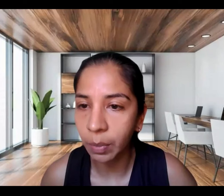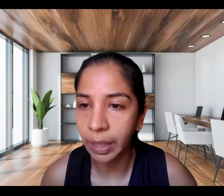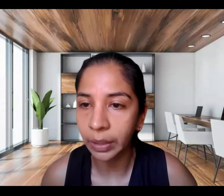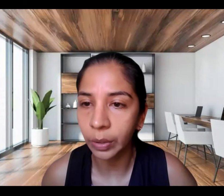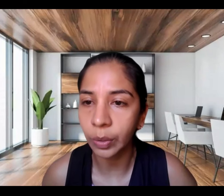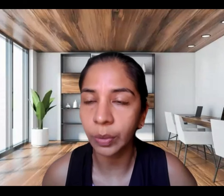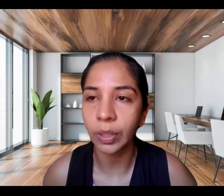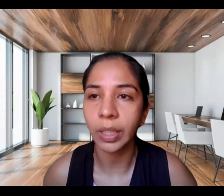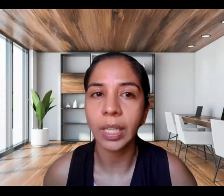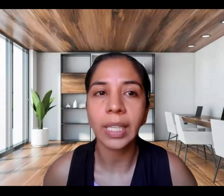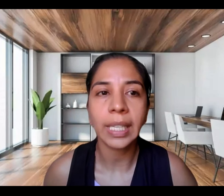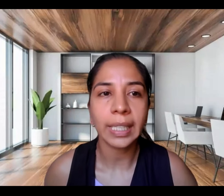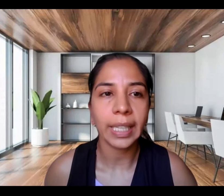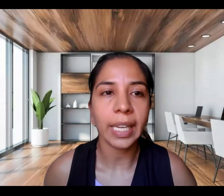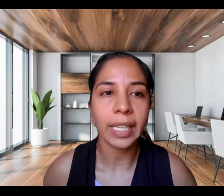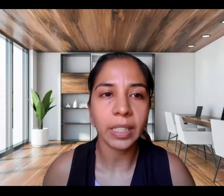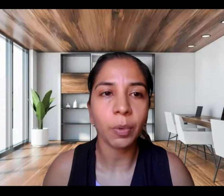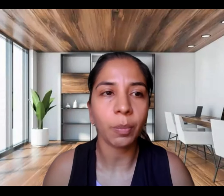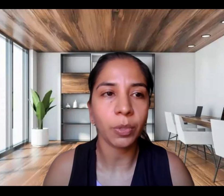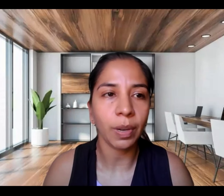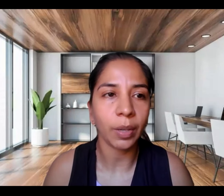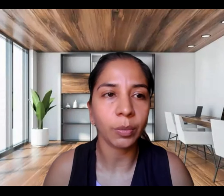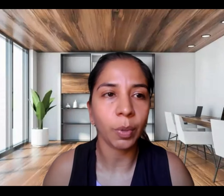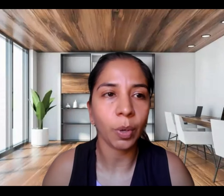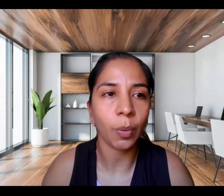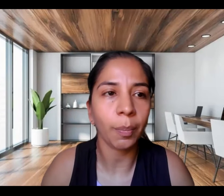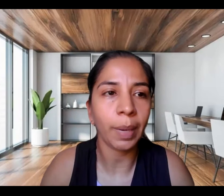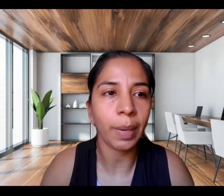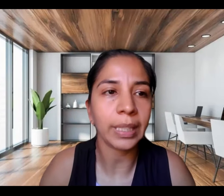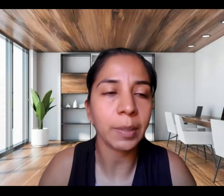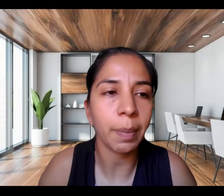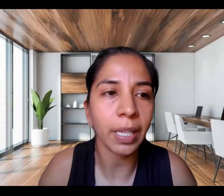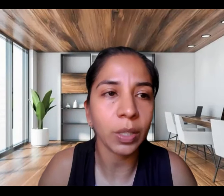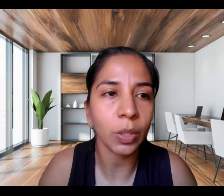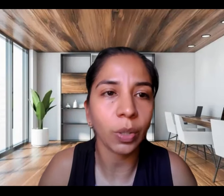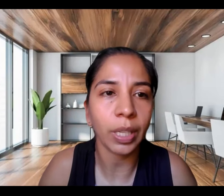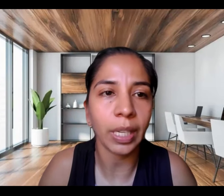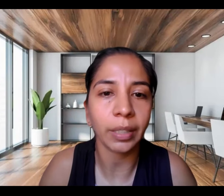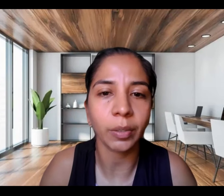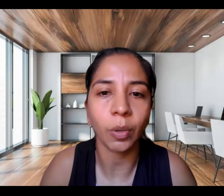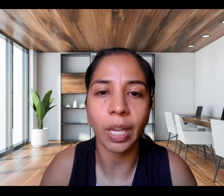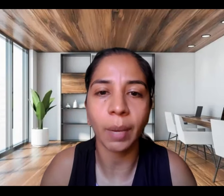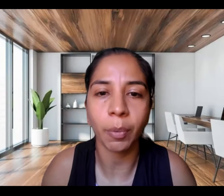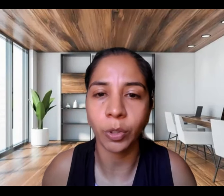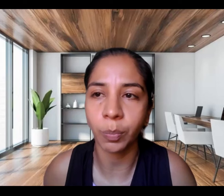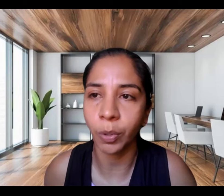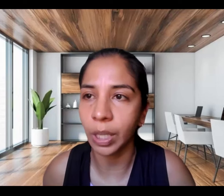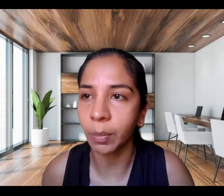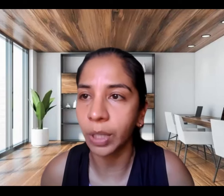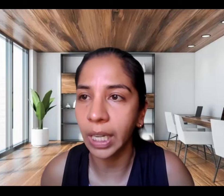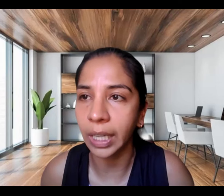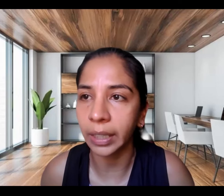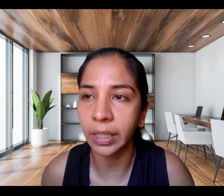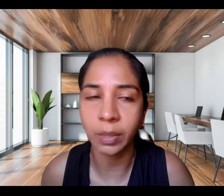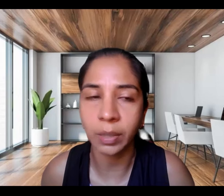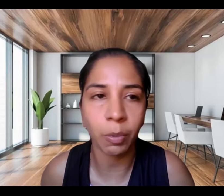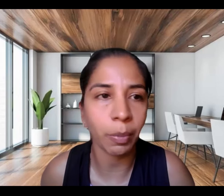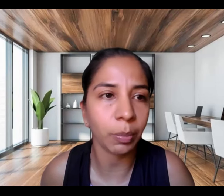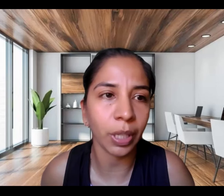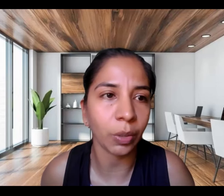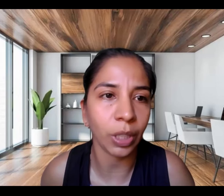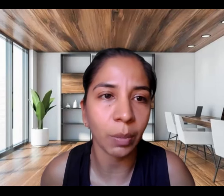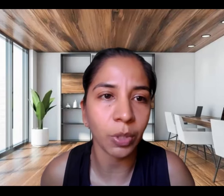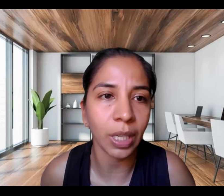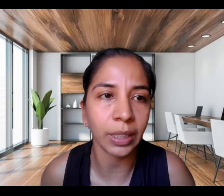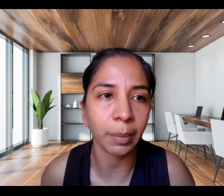en este momento si podemos hablar un poco más despacio o qué apoyo podríamos generarte en este